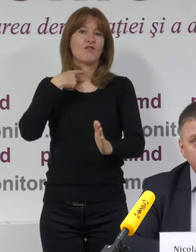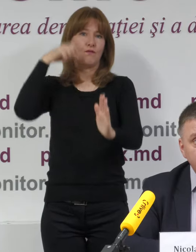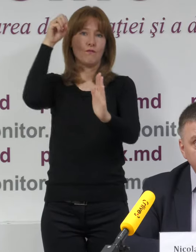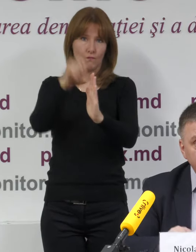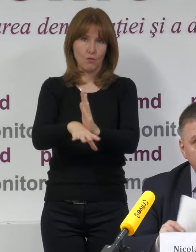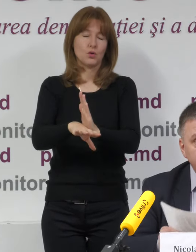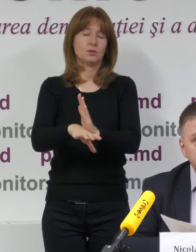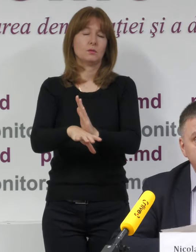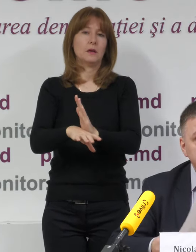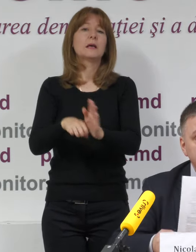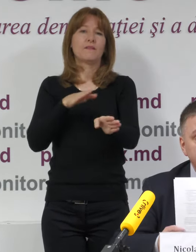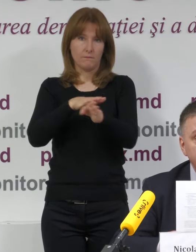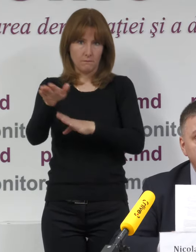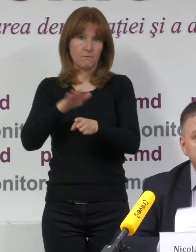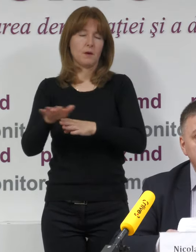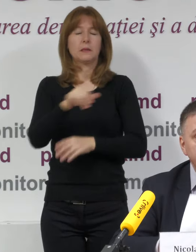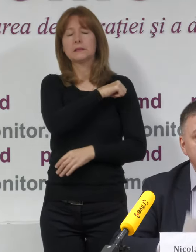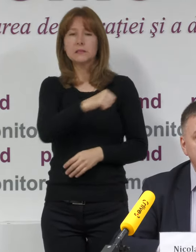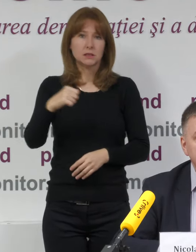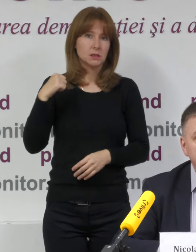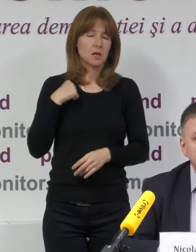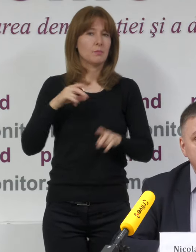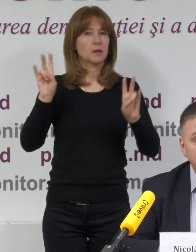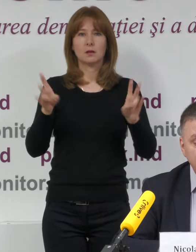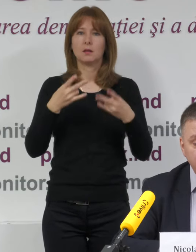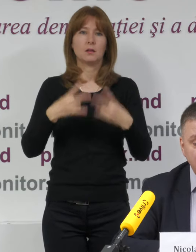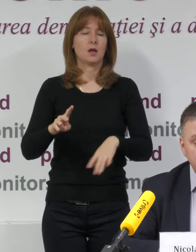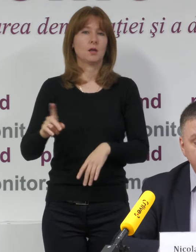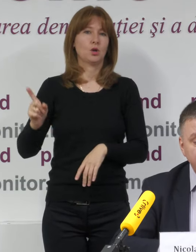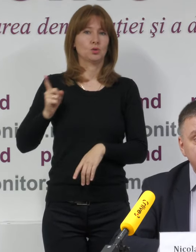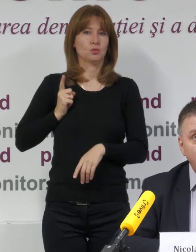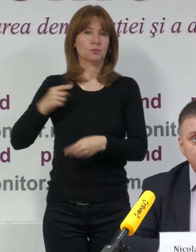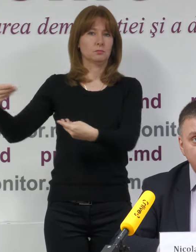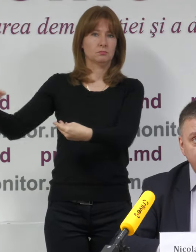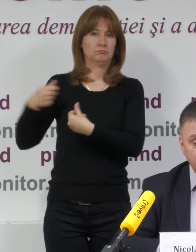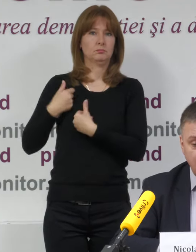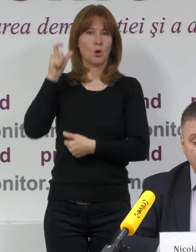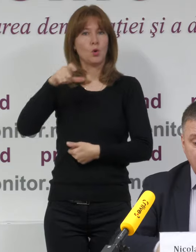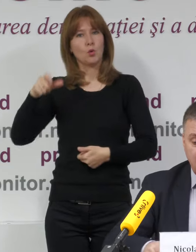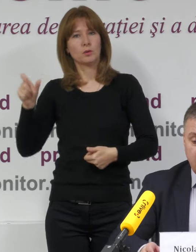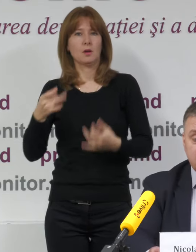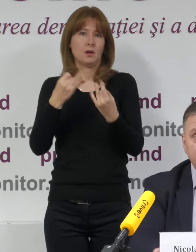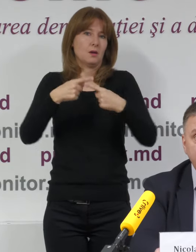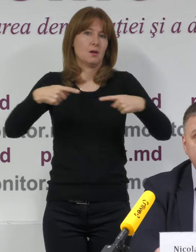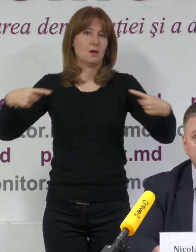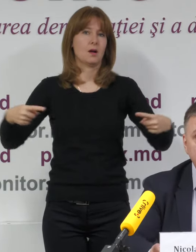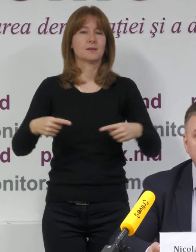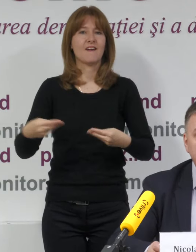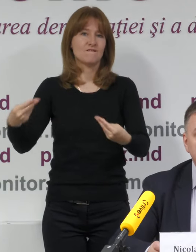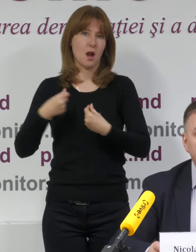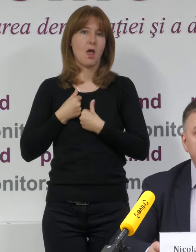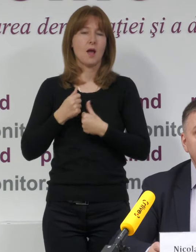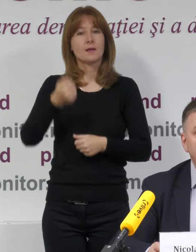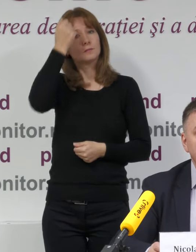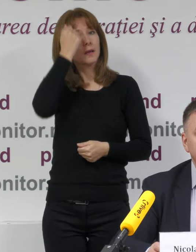faceți-o conștient, faceți-o de sincătător și nu vă lăsați manipulați într-un fel sau altul. Mulțumesc foarte mult,